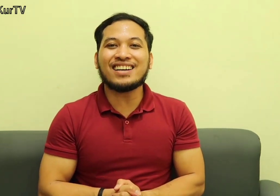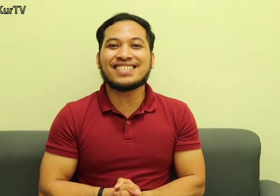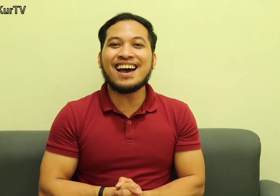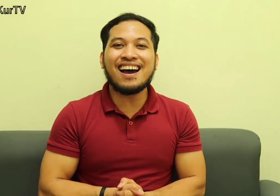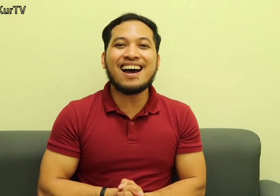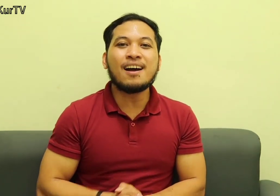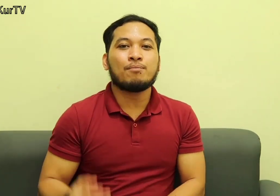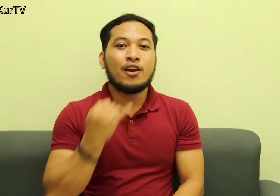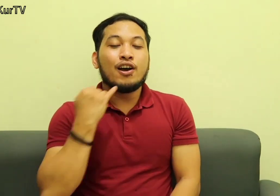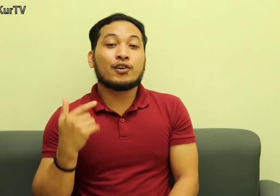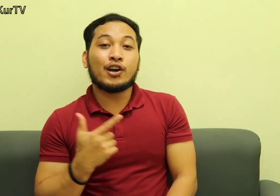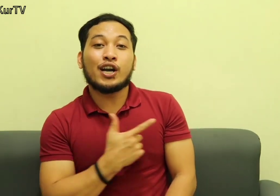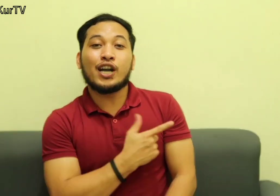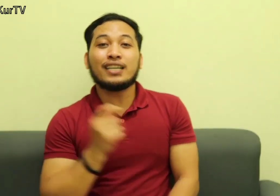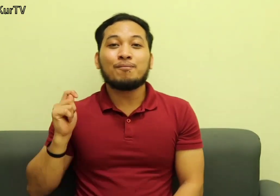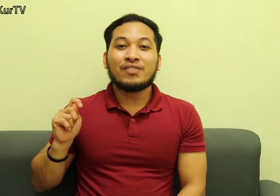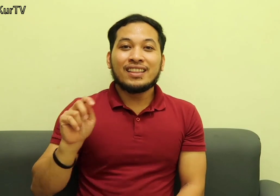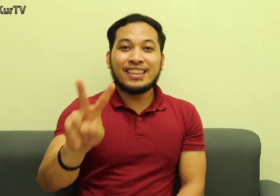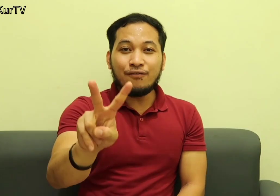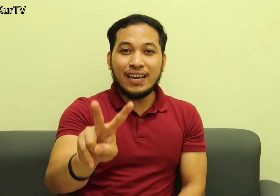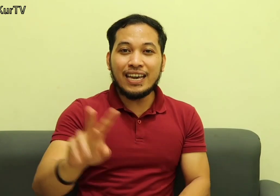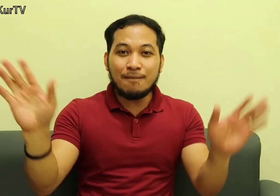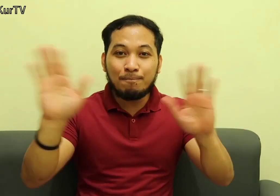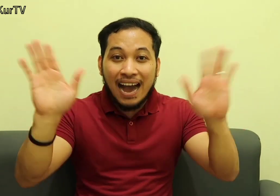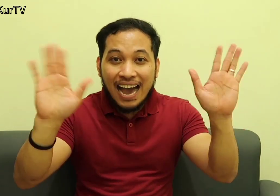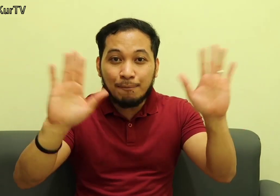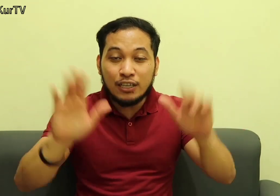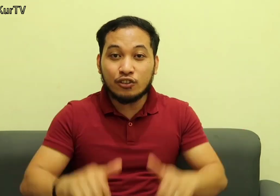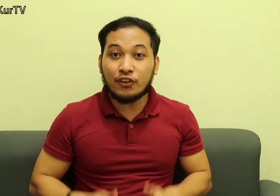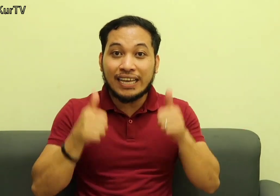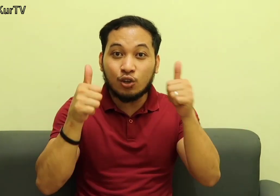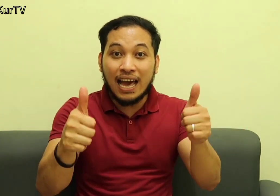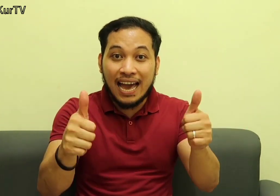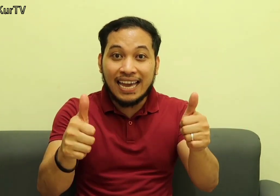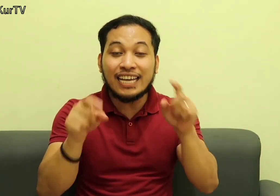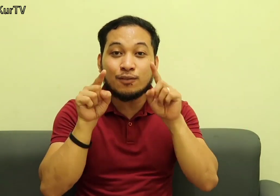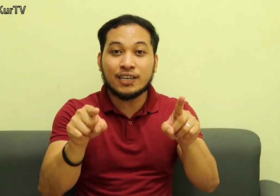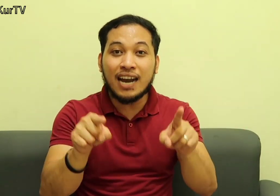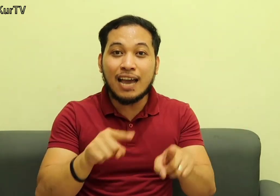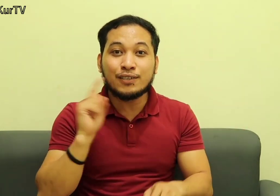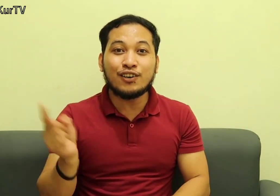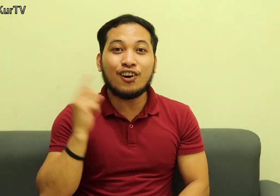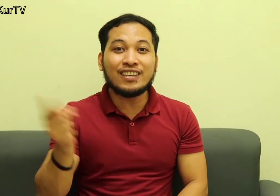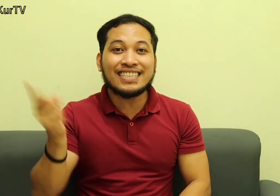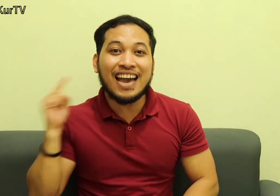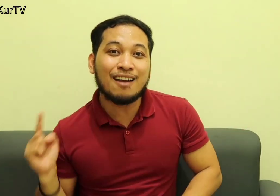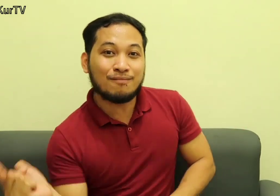lang sa Kurt TV Bye Please don't forget to like And subscribe See you all next time